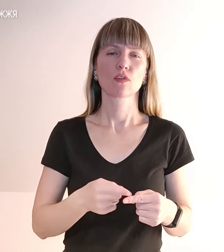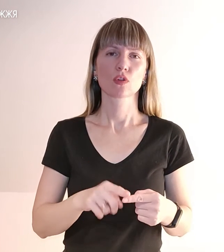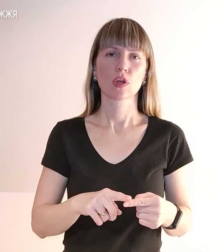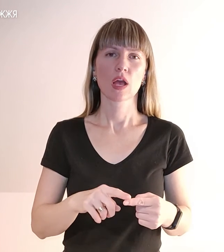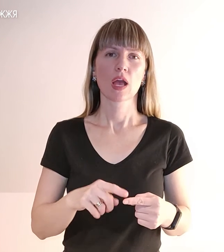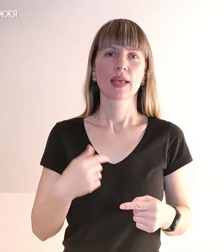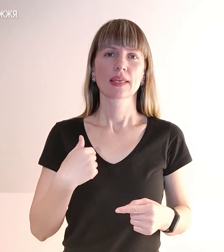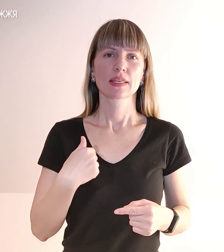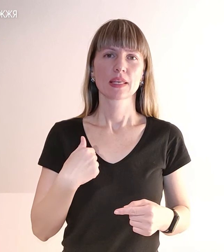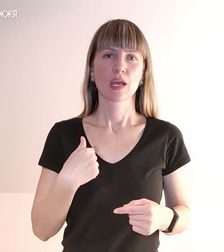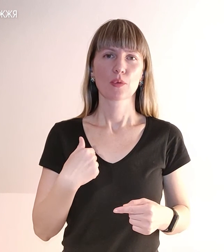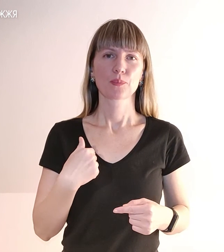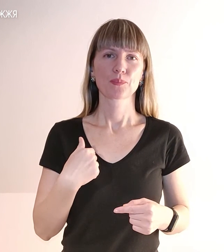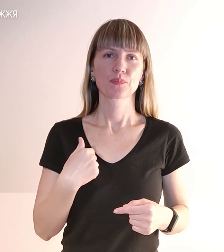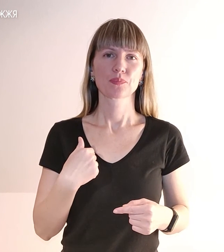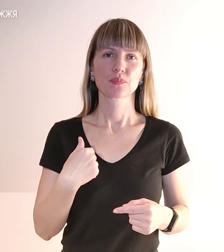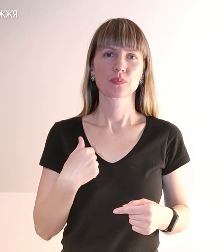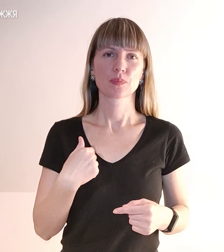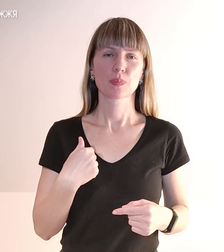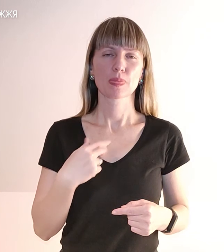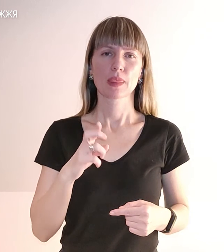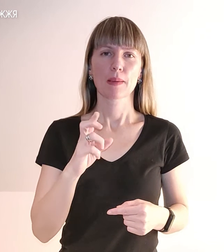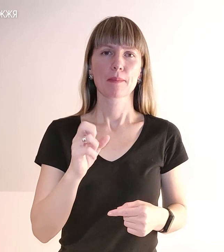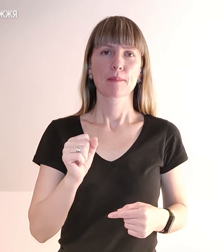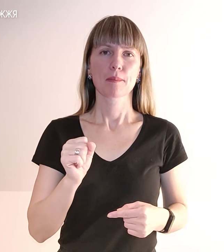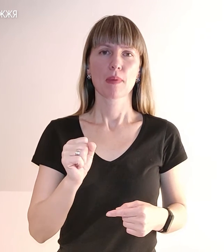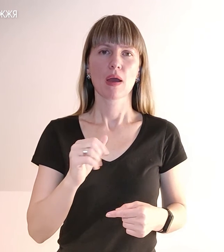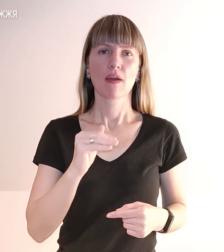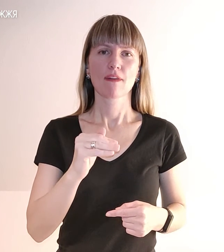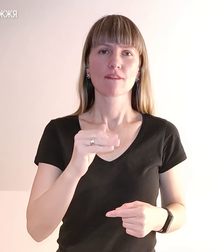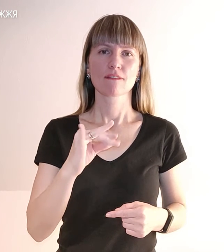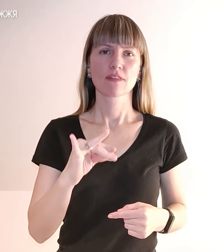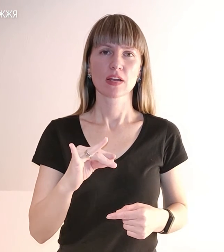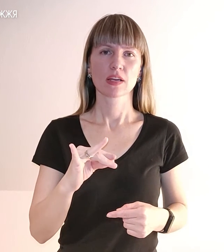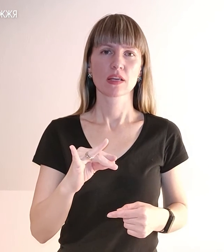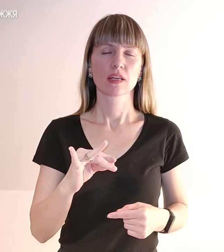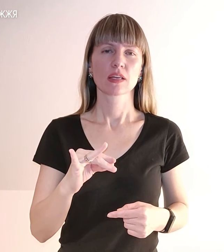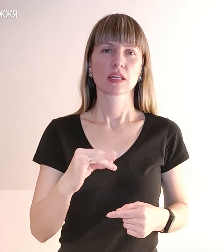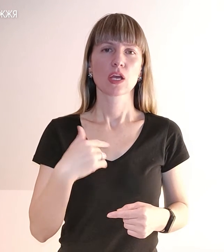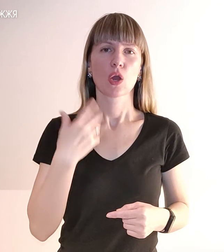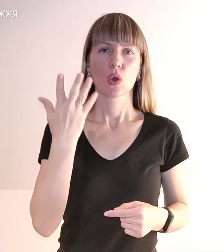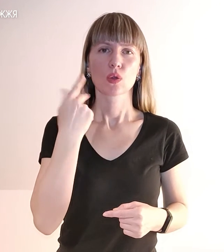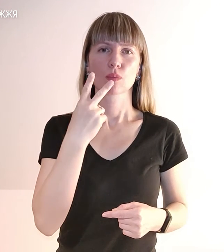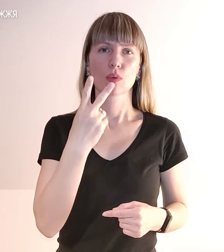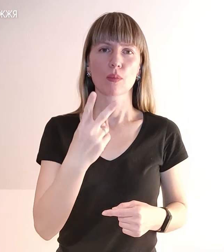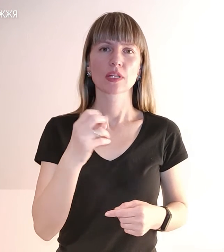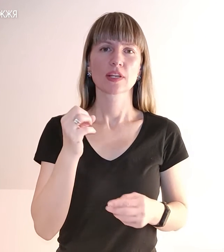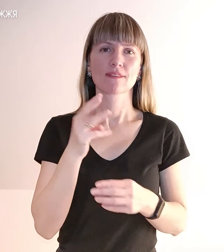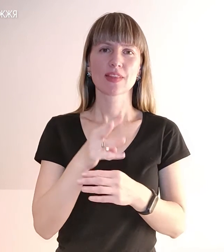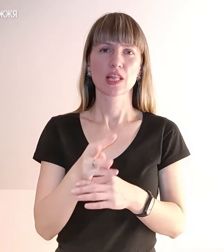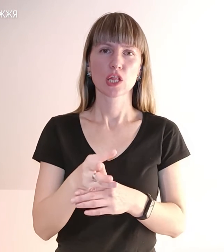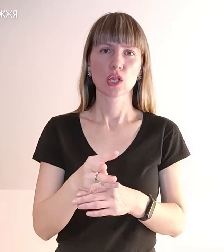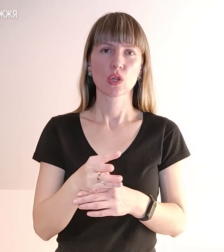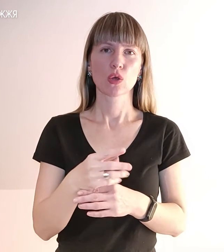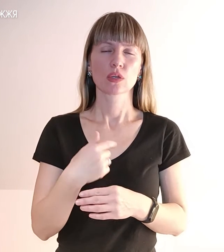Я, балаклави, бафи. Бафи я, коли побачила відео, я взагалі закухалася.